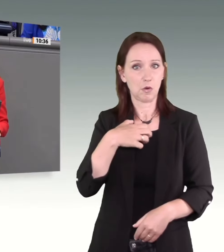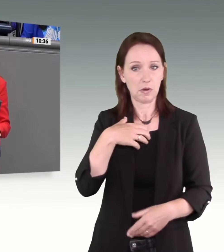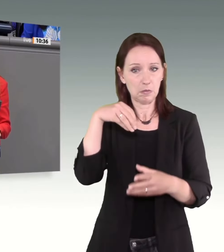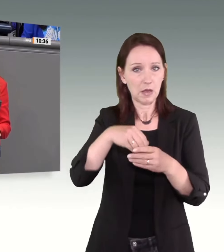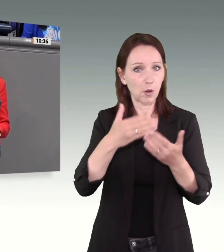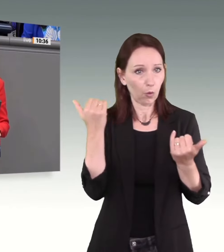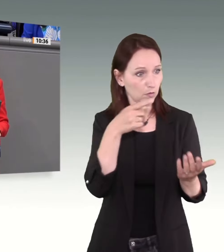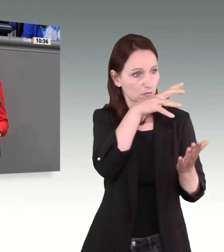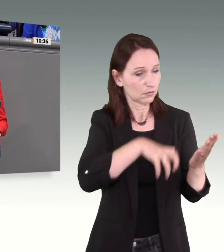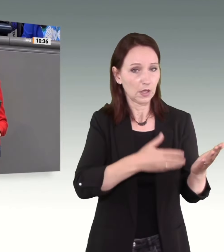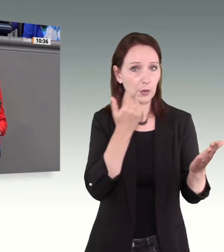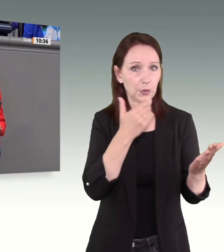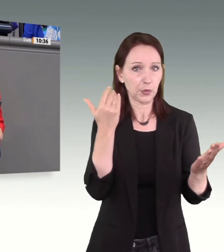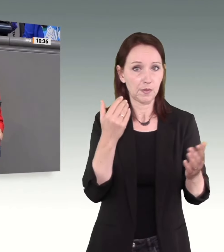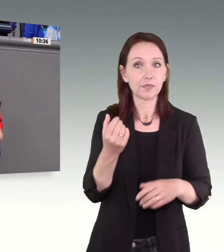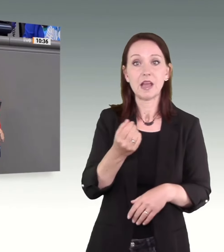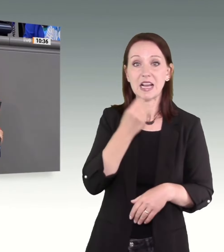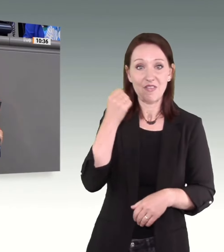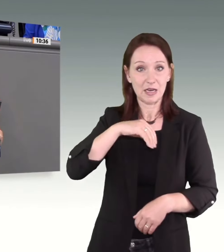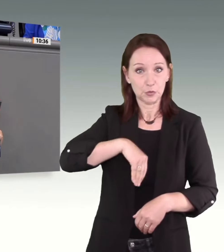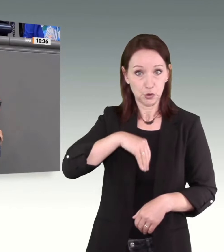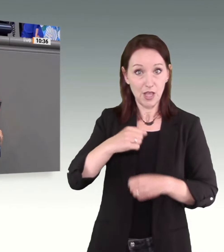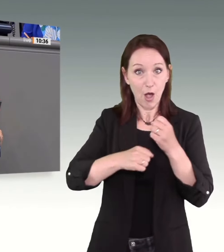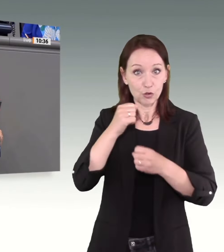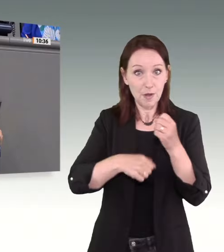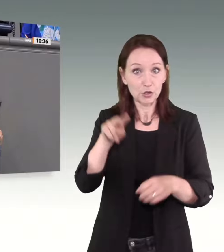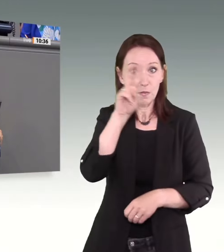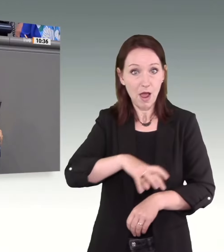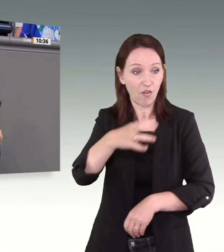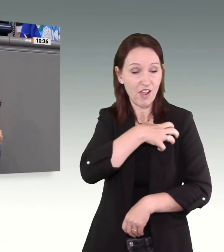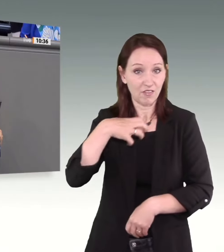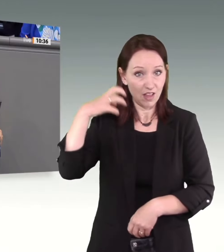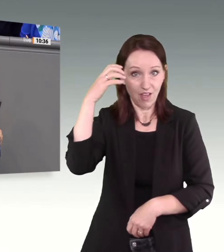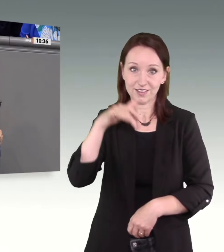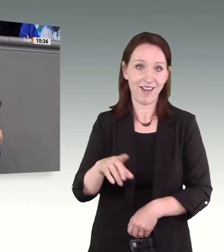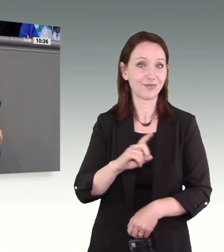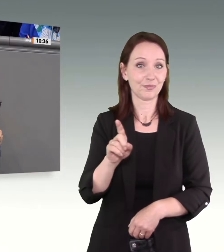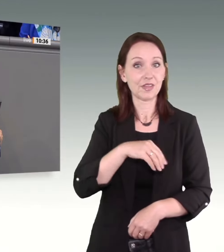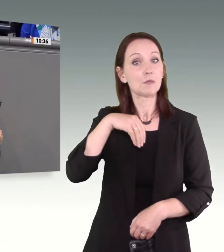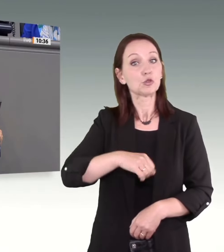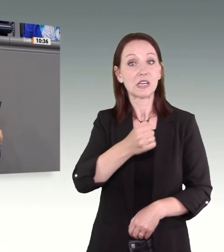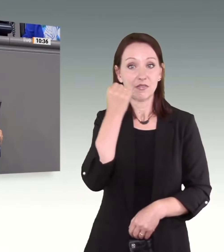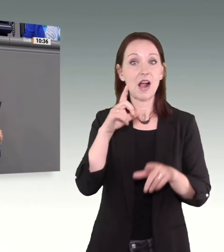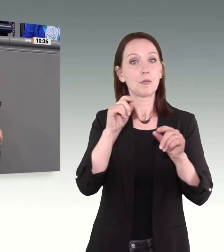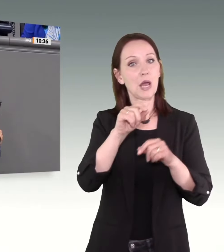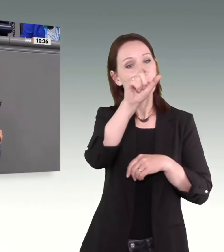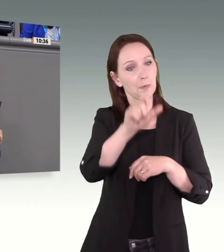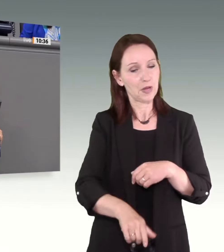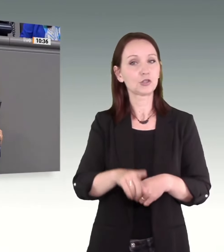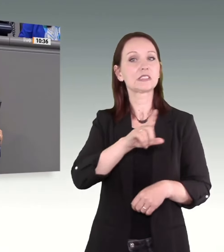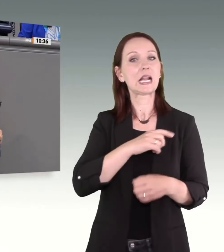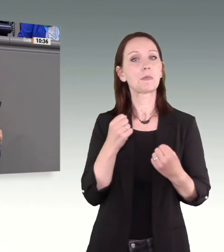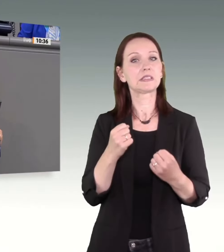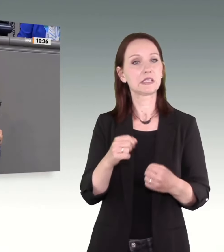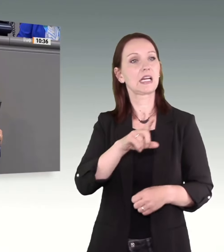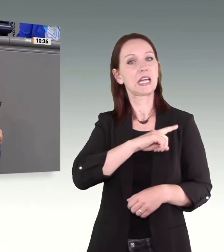Psychische Gewalt ist ein Angriff auf die Selbstsicherheit und das Selbstbewusstsein eines Menschen. Wer psychische Gewalt auselbt, will sein